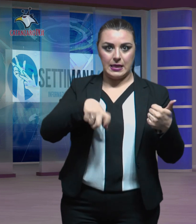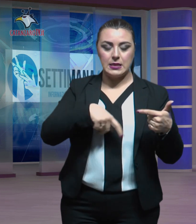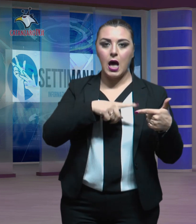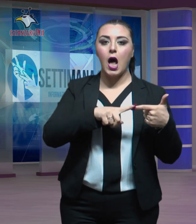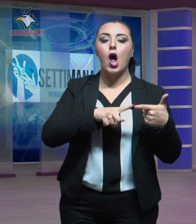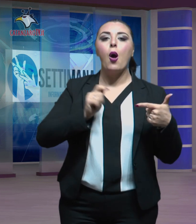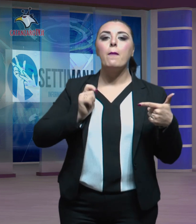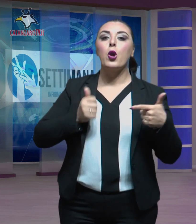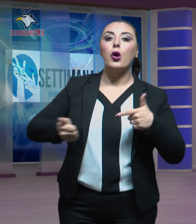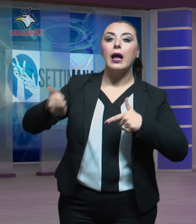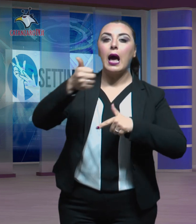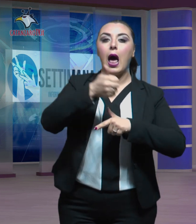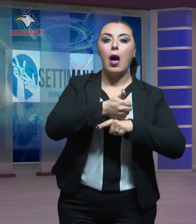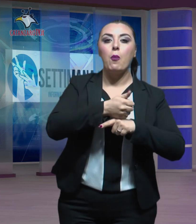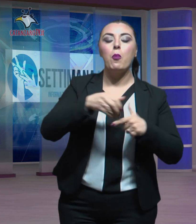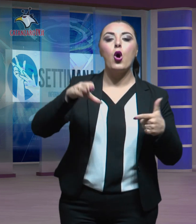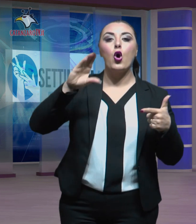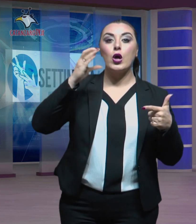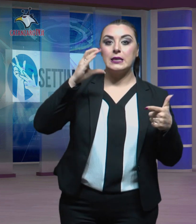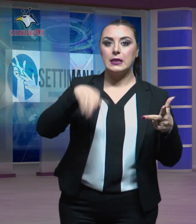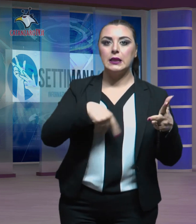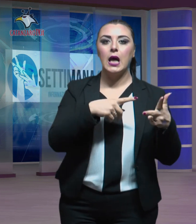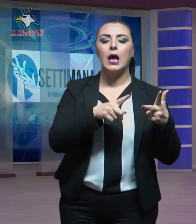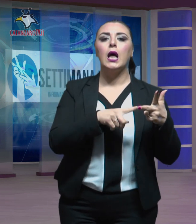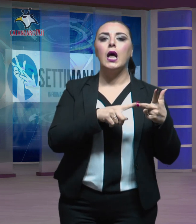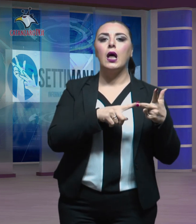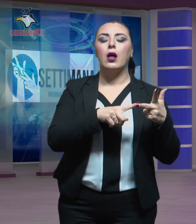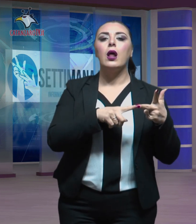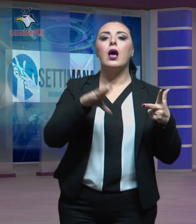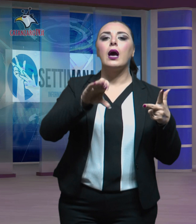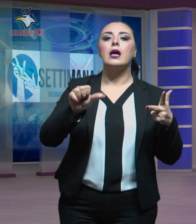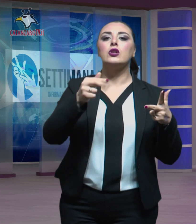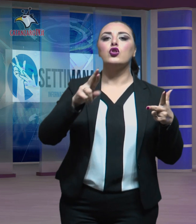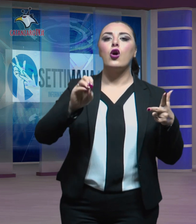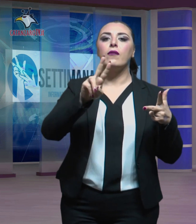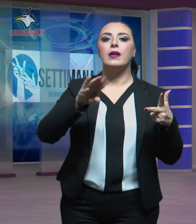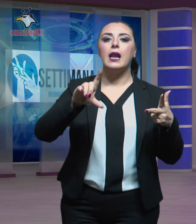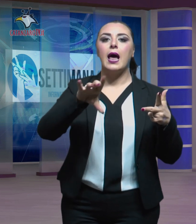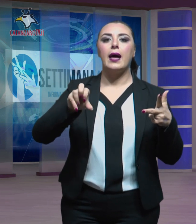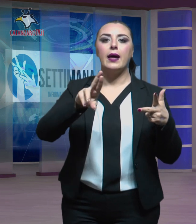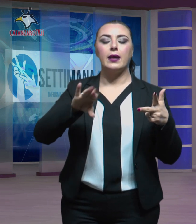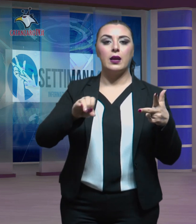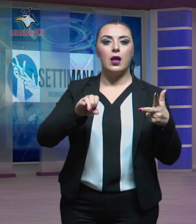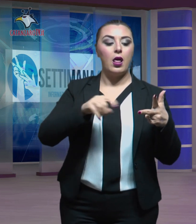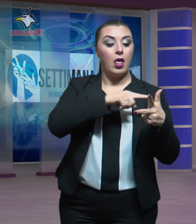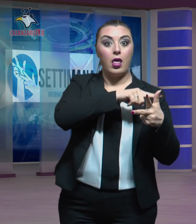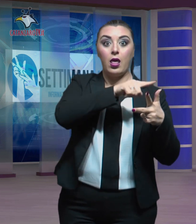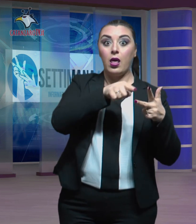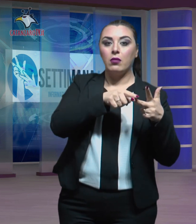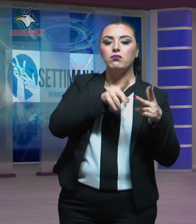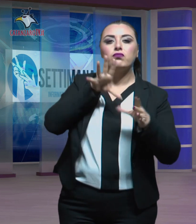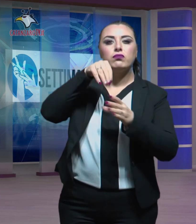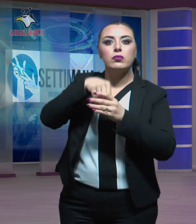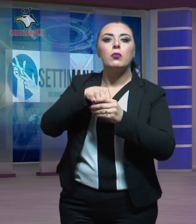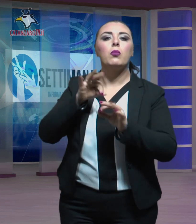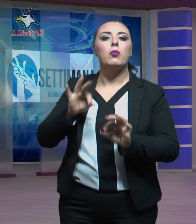procuratore capo di Cosenza e quello di Castrovillari. Il loro coinvolgimento